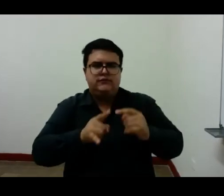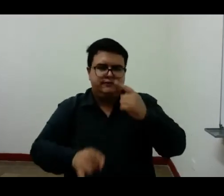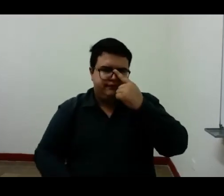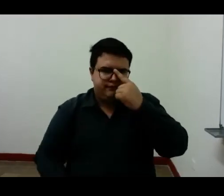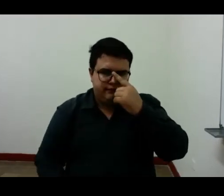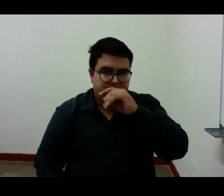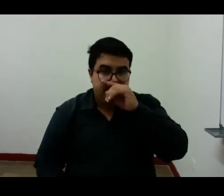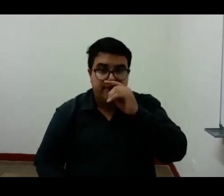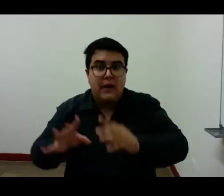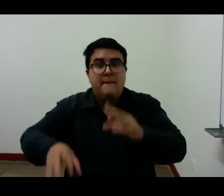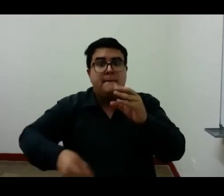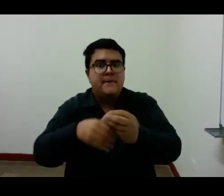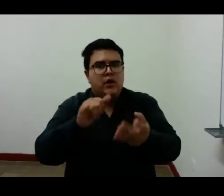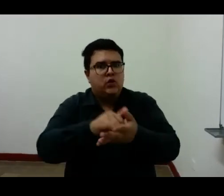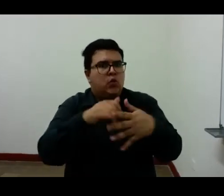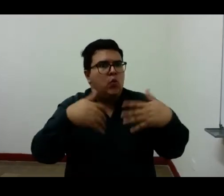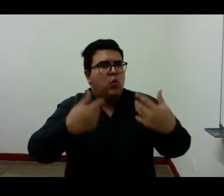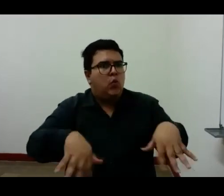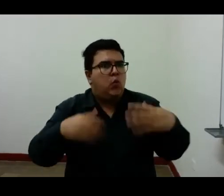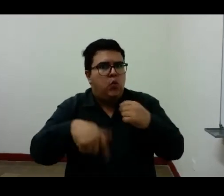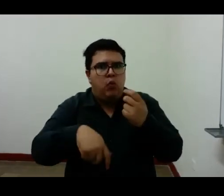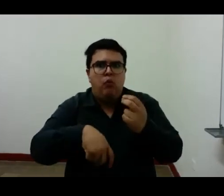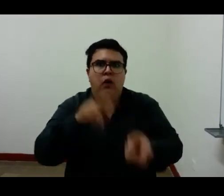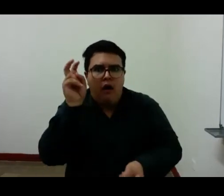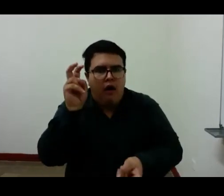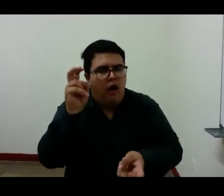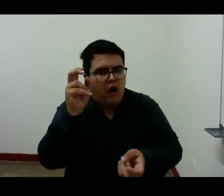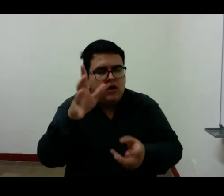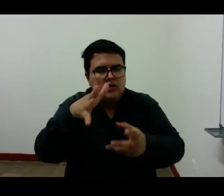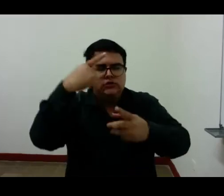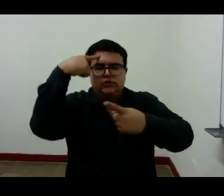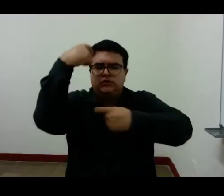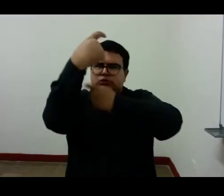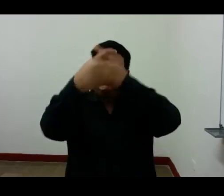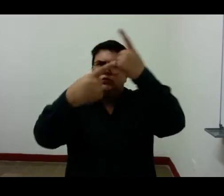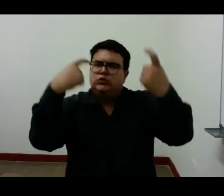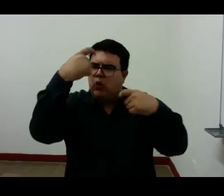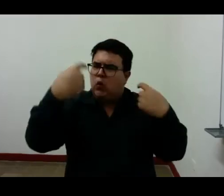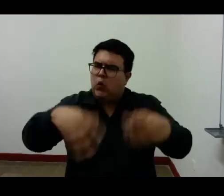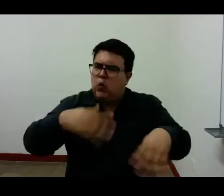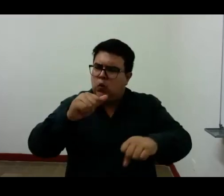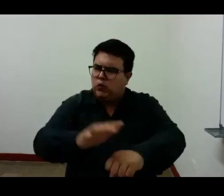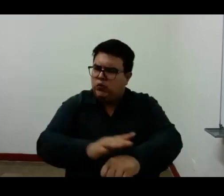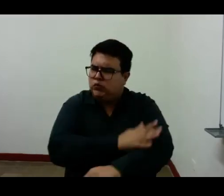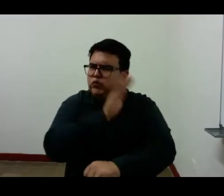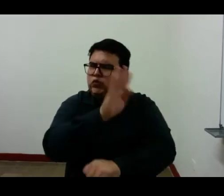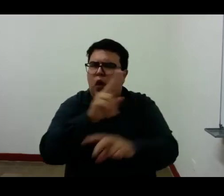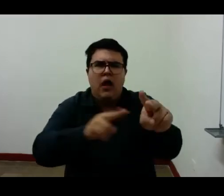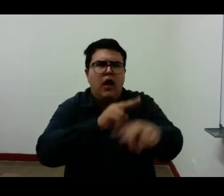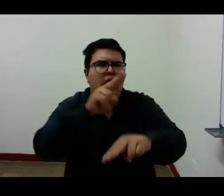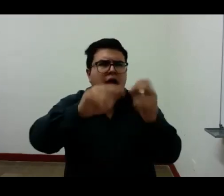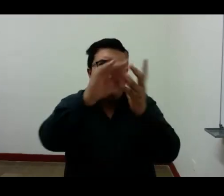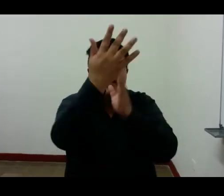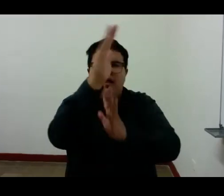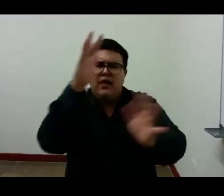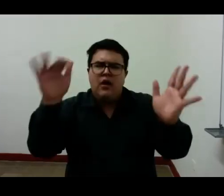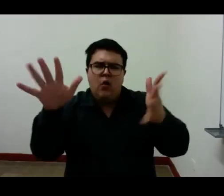sorprendente es que para hacerlo al preguntarse por la naturaleza de sus sensaciones